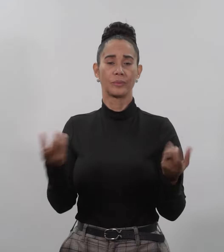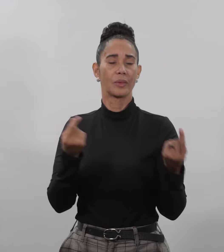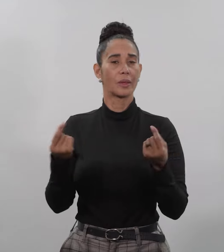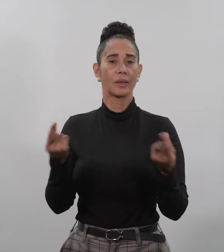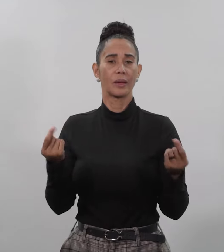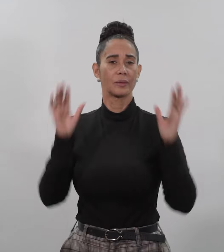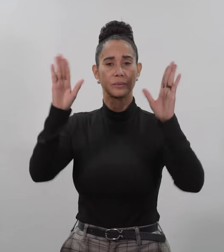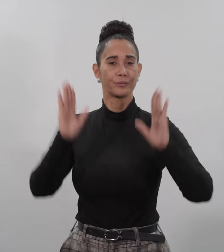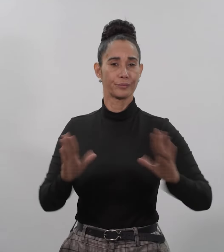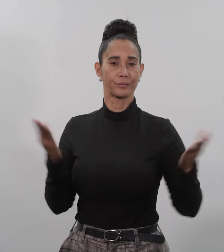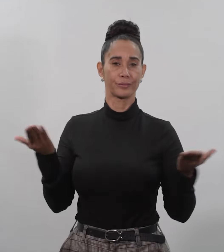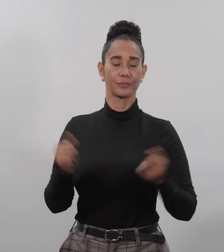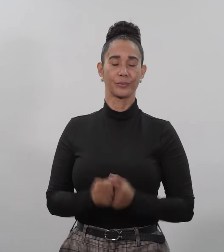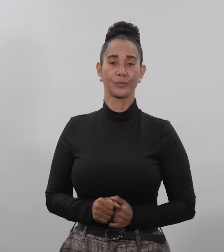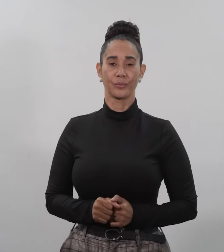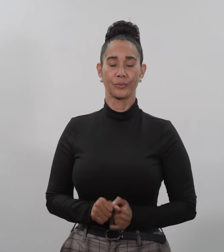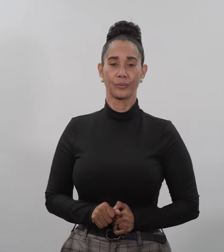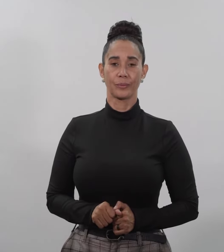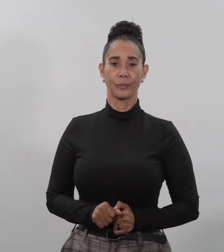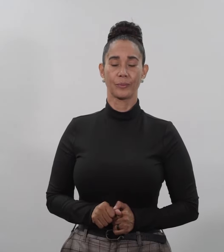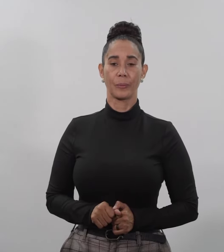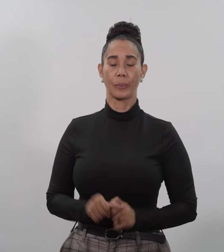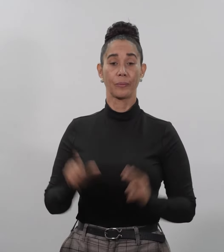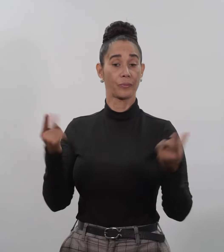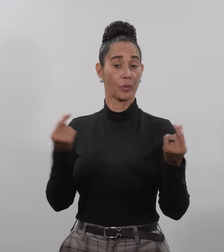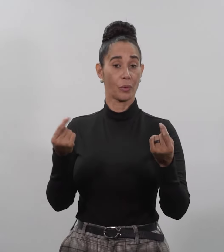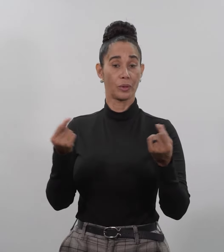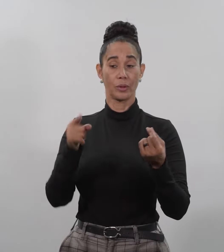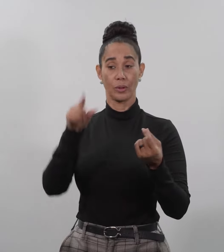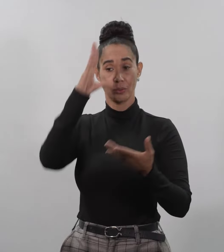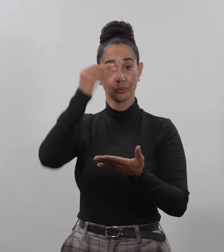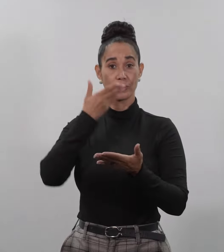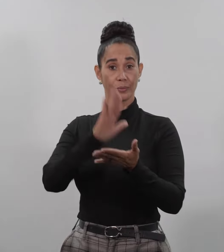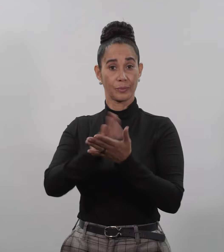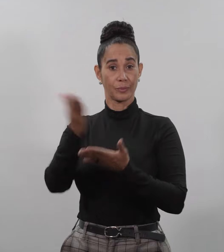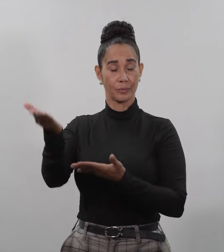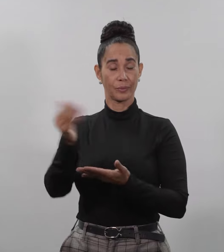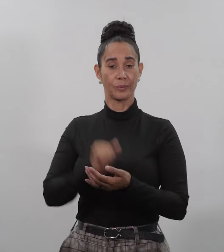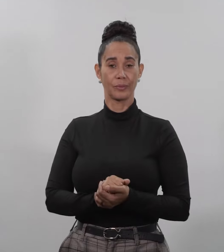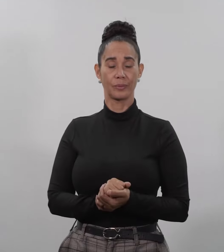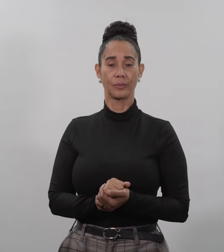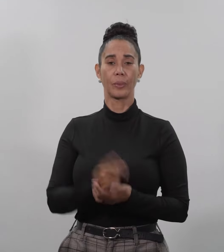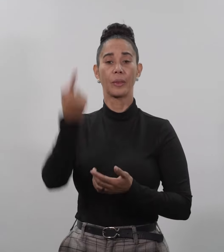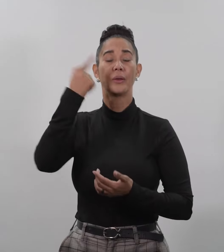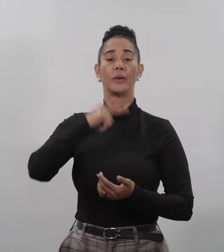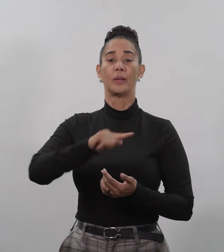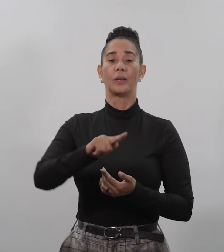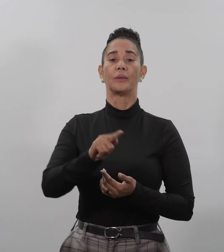de extraordinario? ¿No hacen lo mismo también los gentiles? Por tanto sean